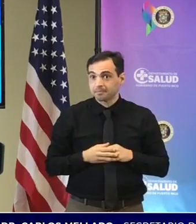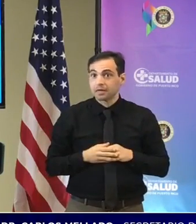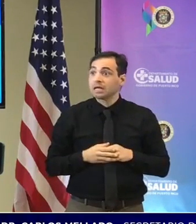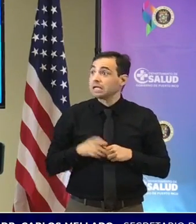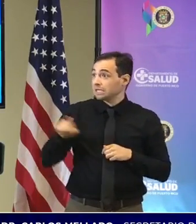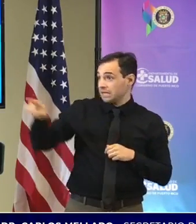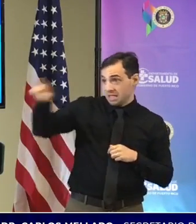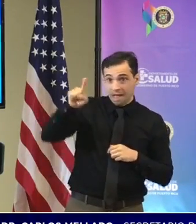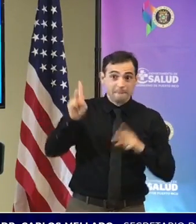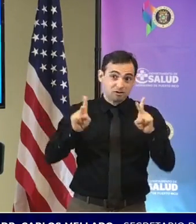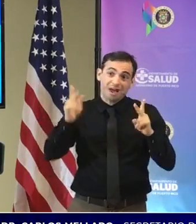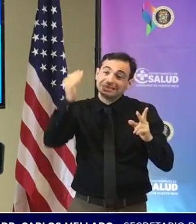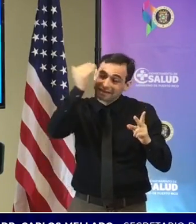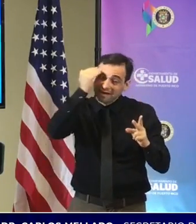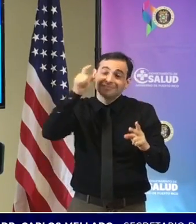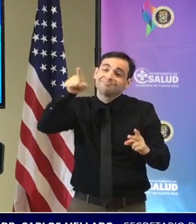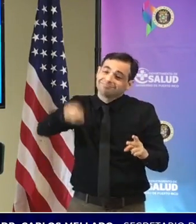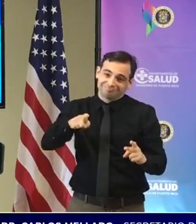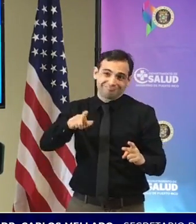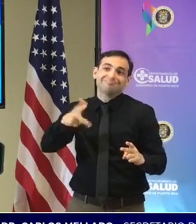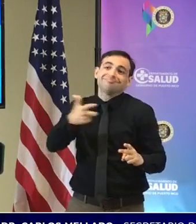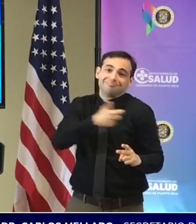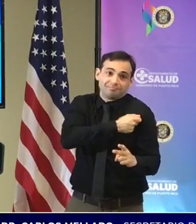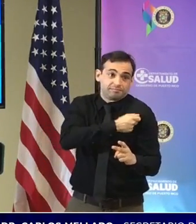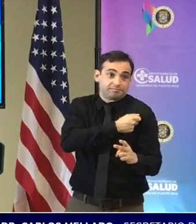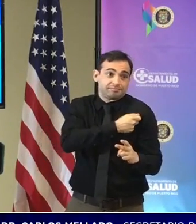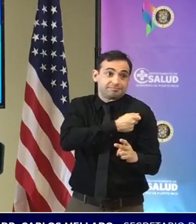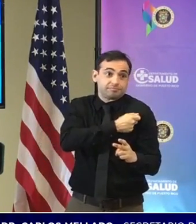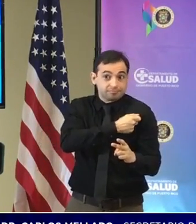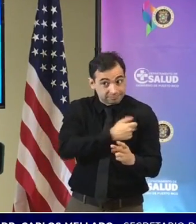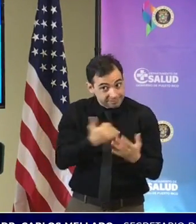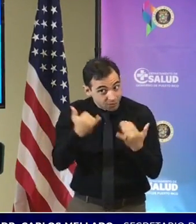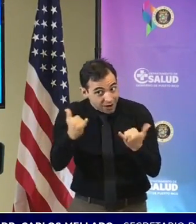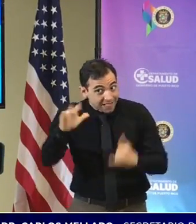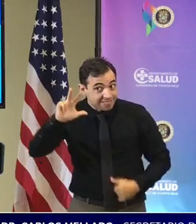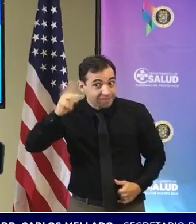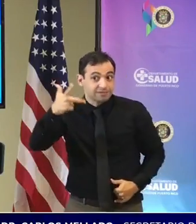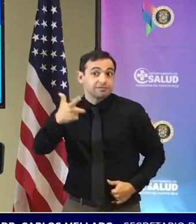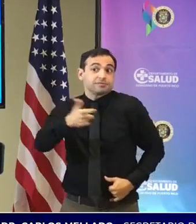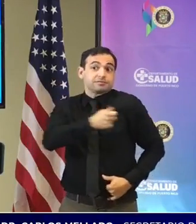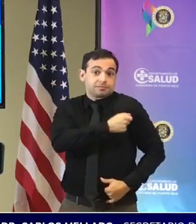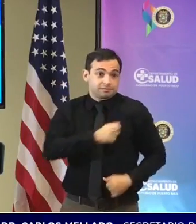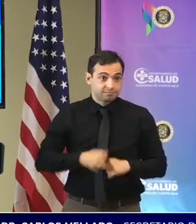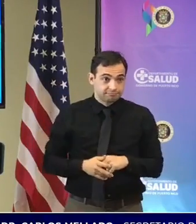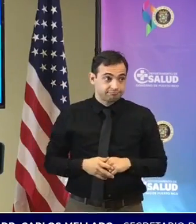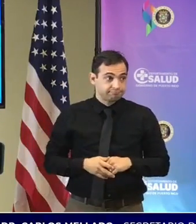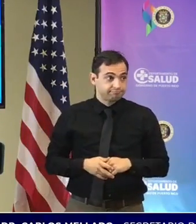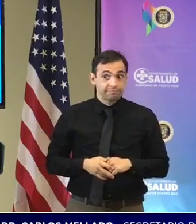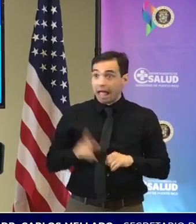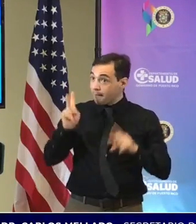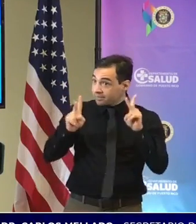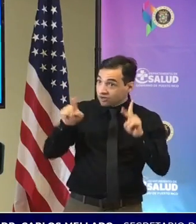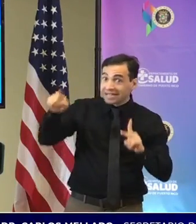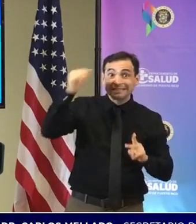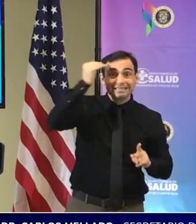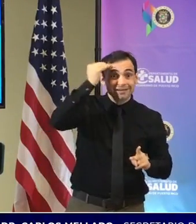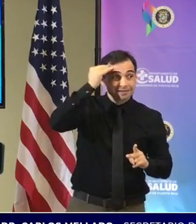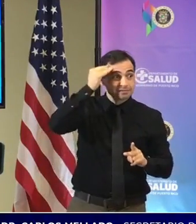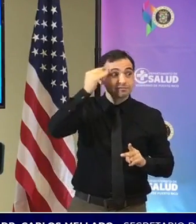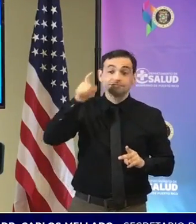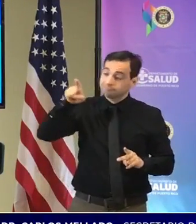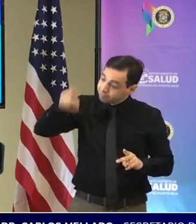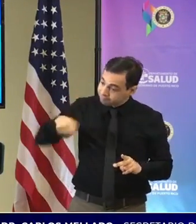y ahora que se tiene que poner una tercera dosis la ciudadanía sabe que tiene que realizarse pruebas o sea